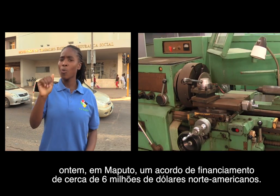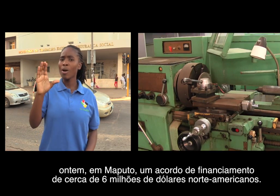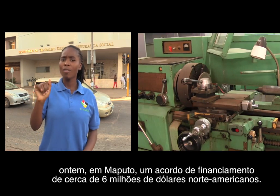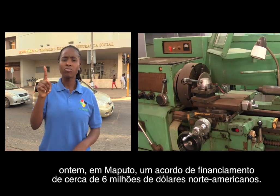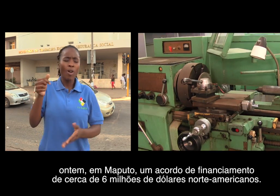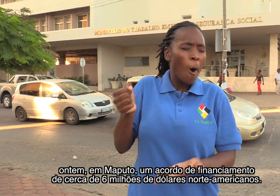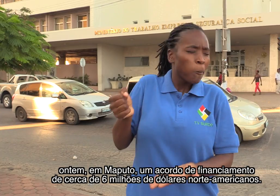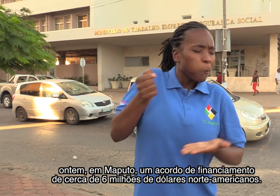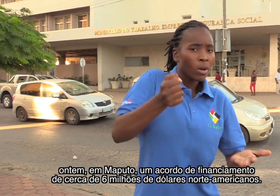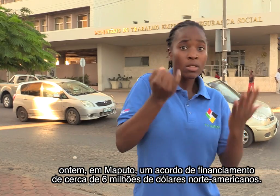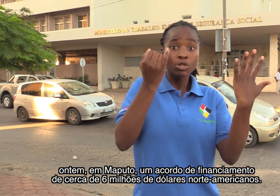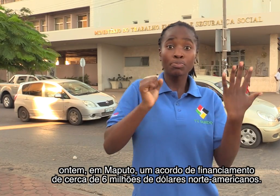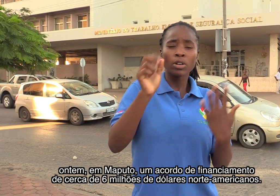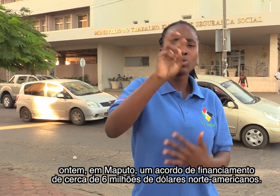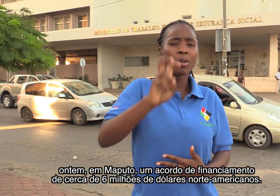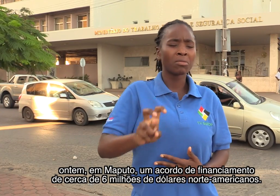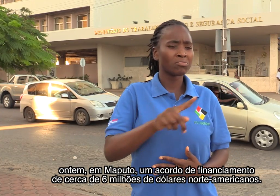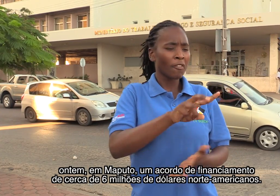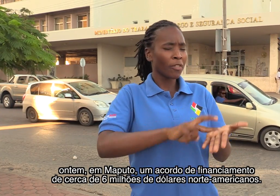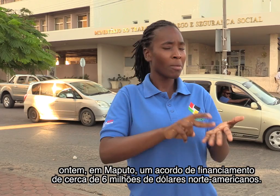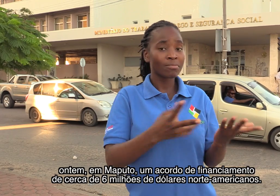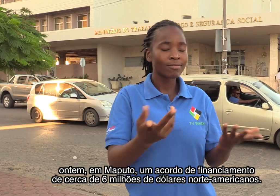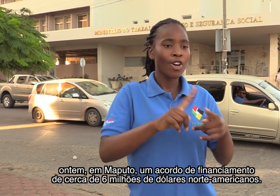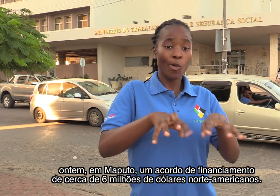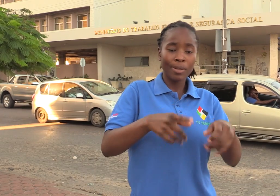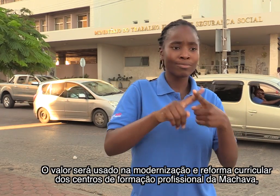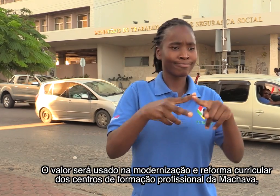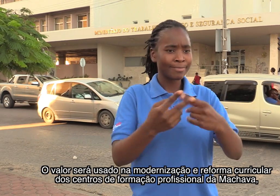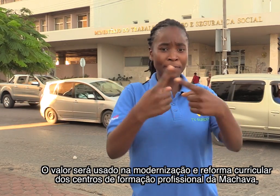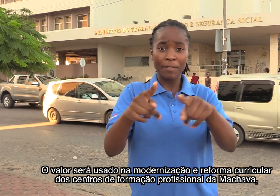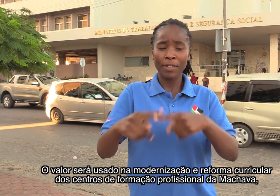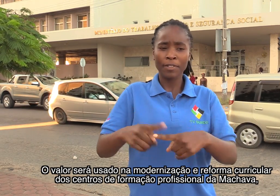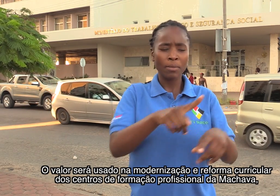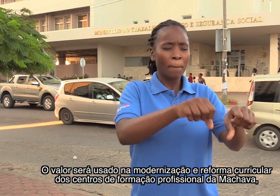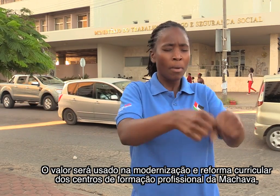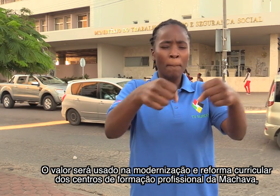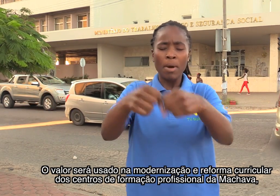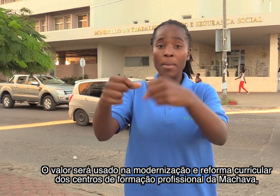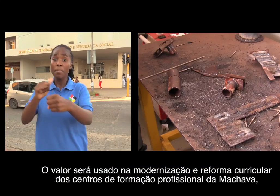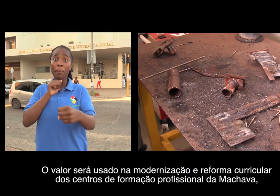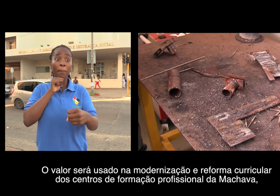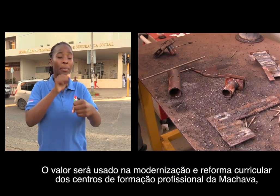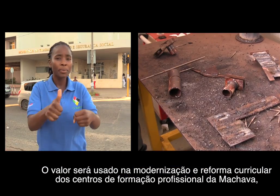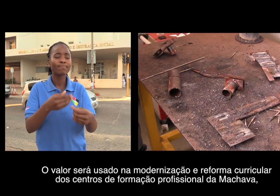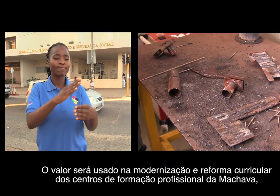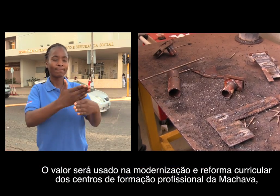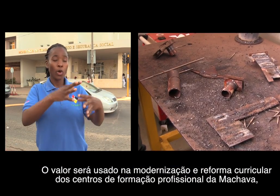de financiamento de cerca de 6 milhões de dólares norte-americanos. O valor será usado na modernização e reforma curricular